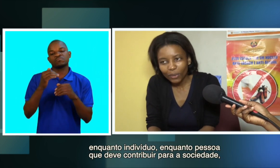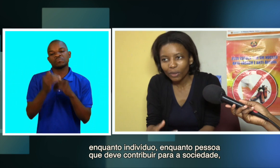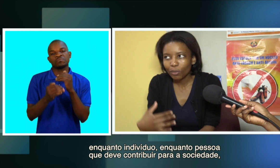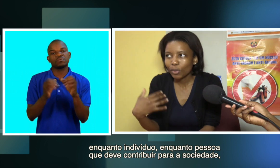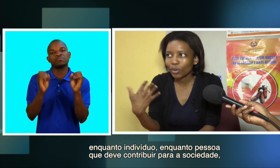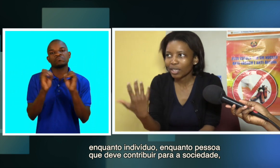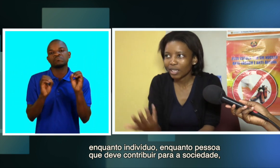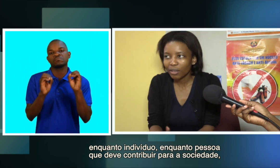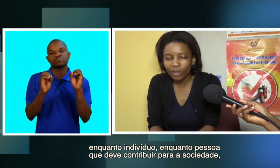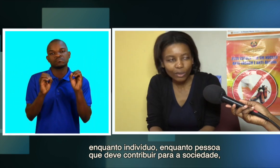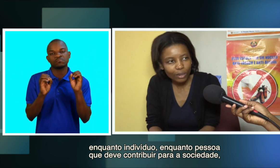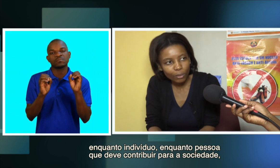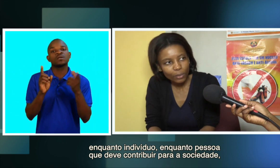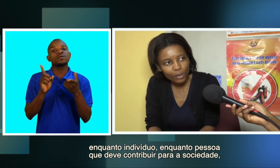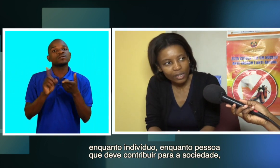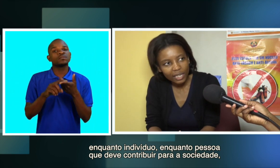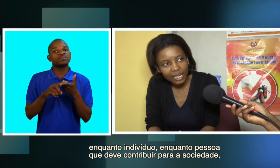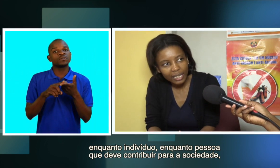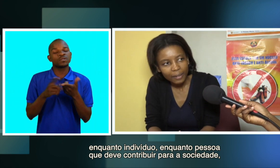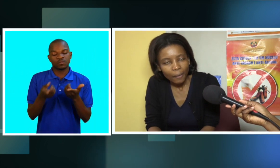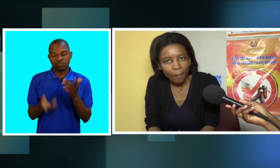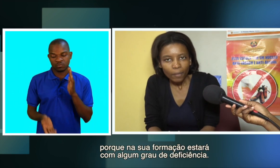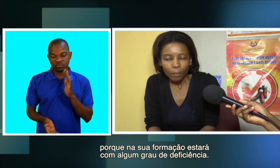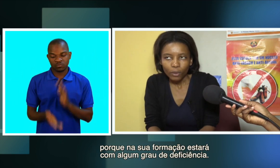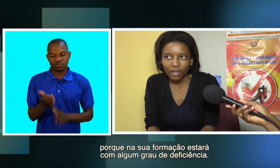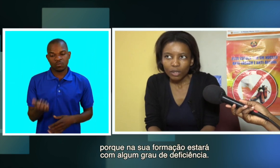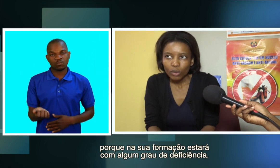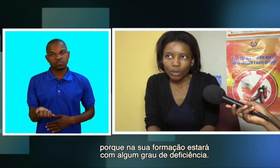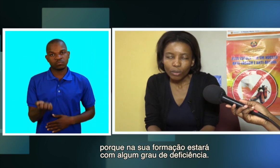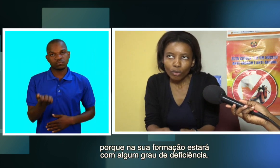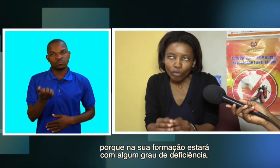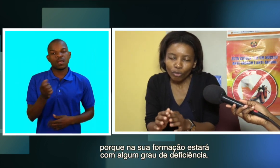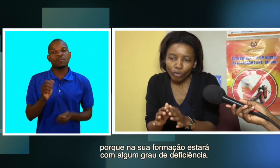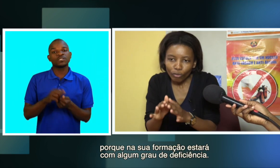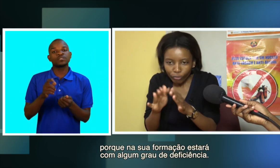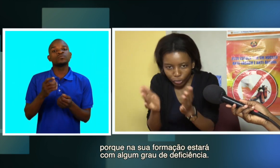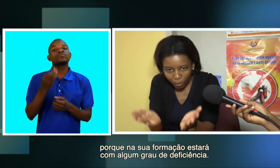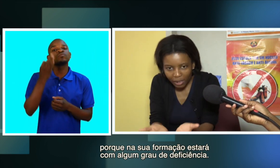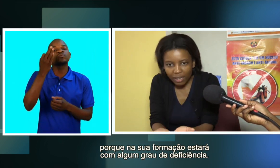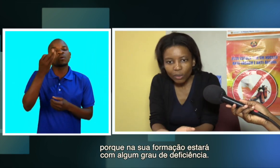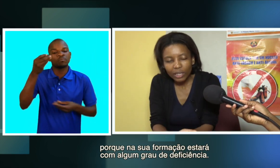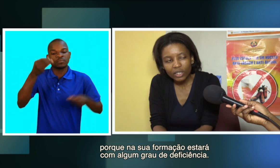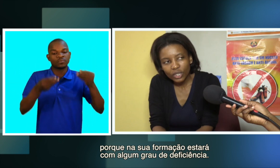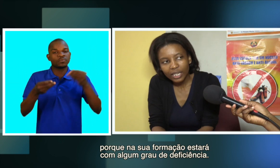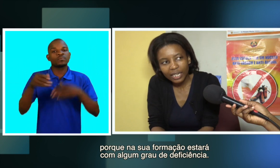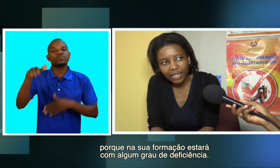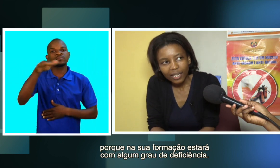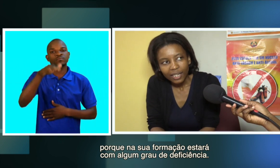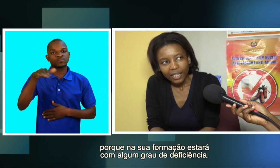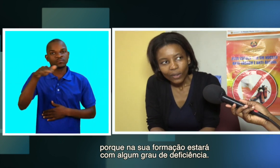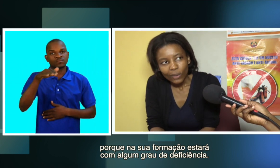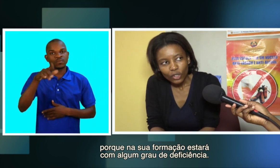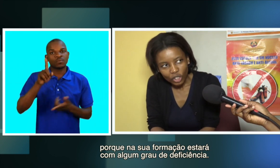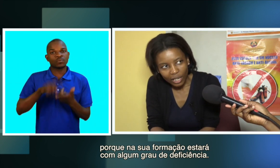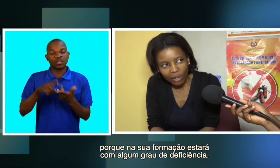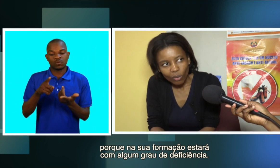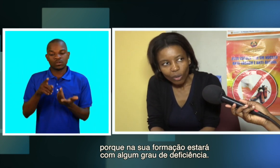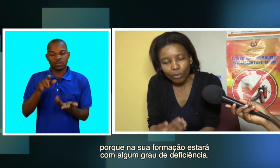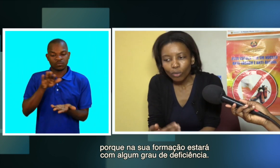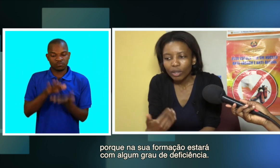enquanto pessoa que tem que contribuir com sociedade. Porque na sua formação, ele estará já com algum